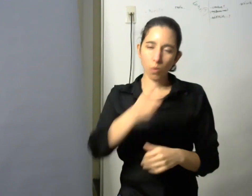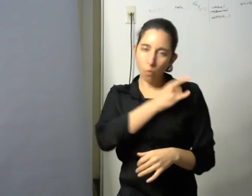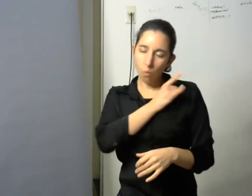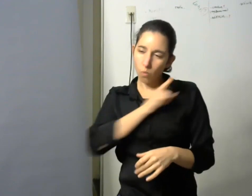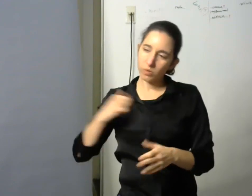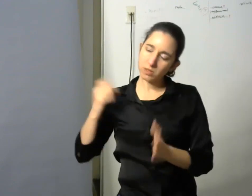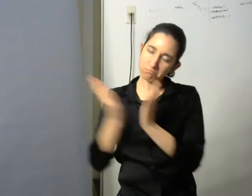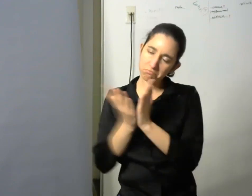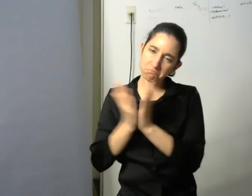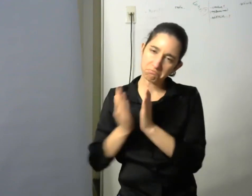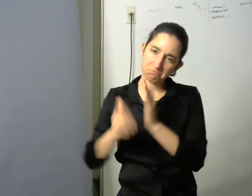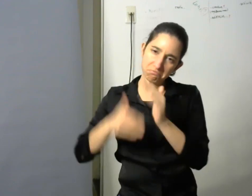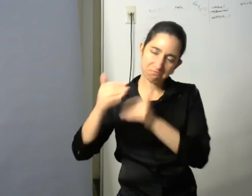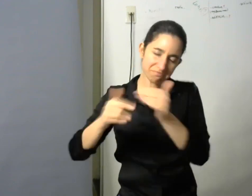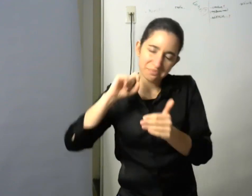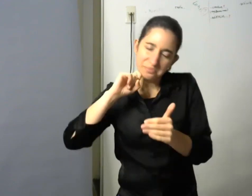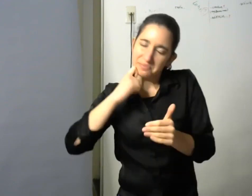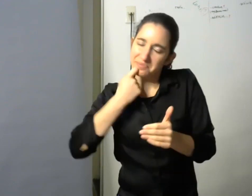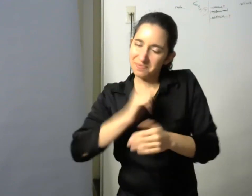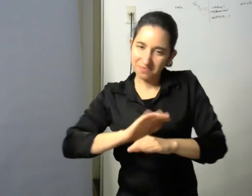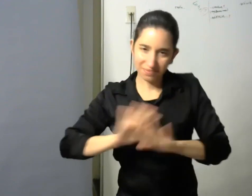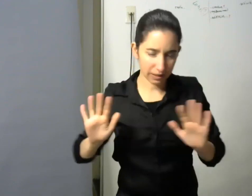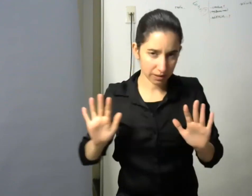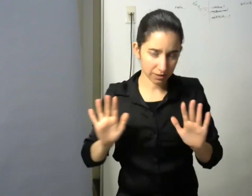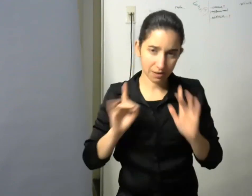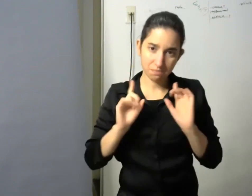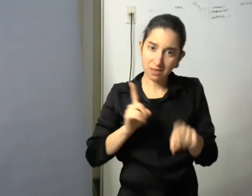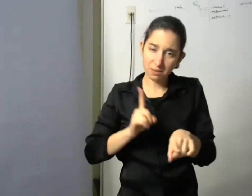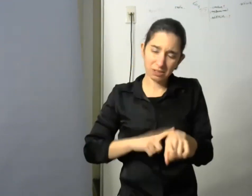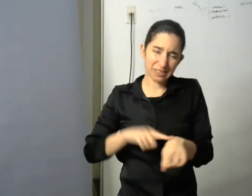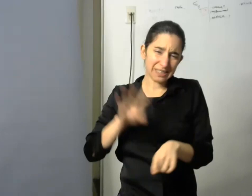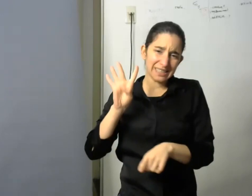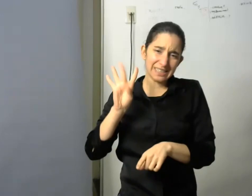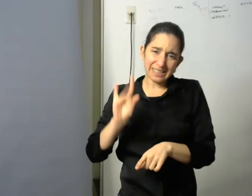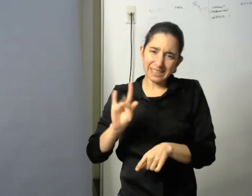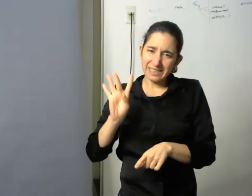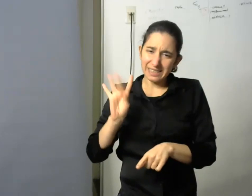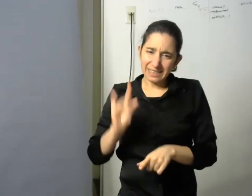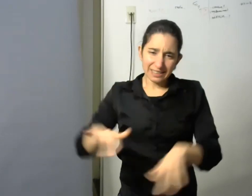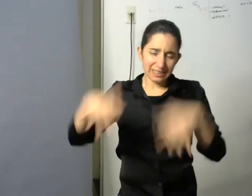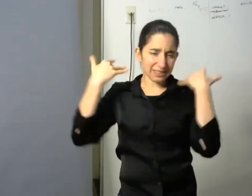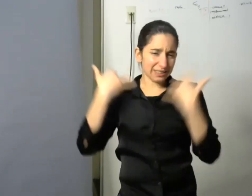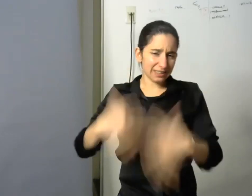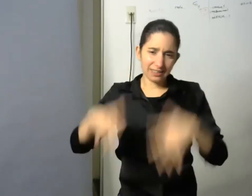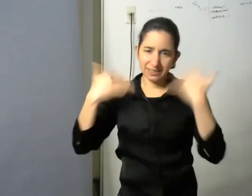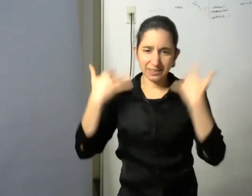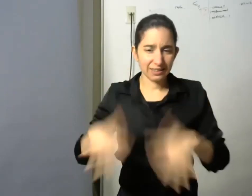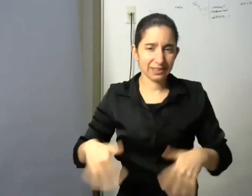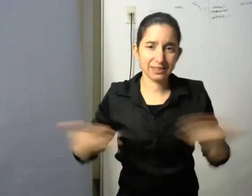hermosos y a la vez muy difícil precisamente por la dificultad que tenía